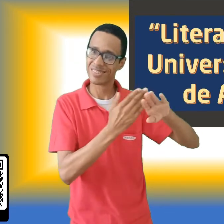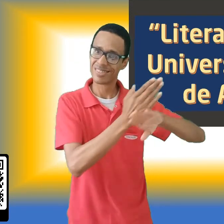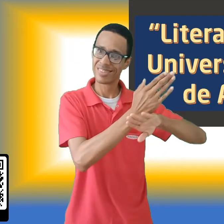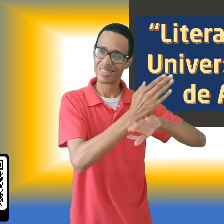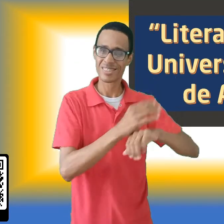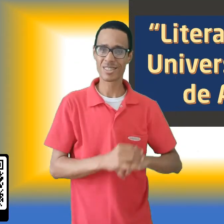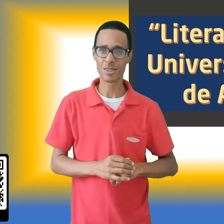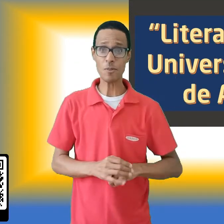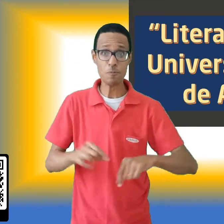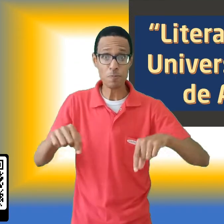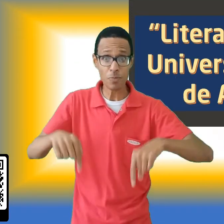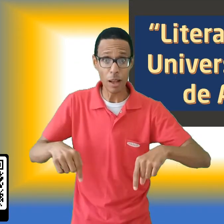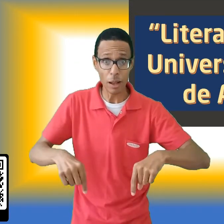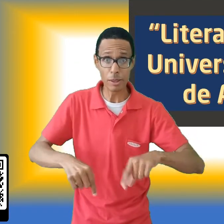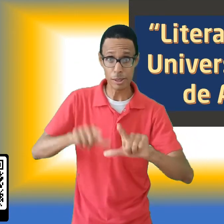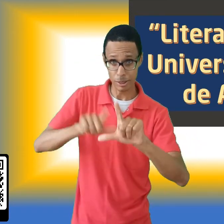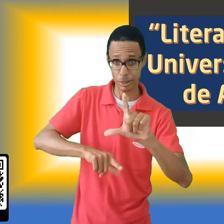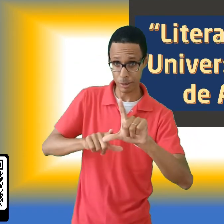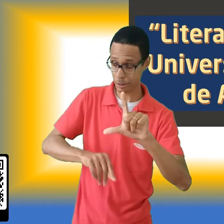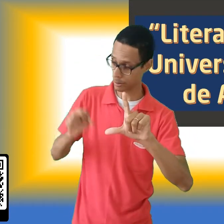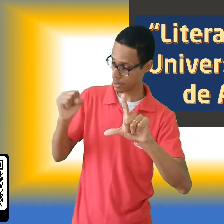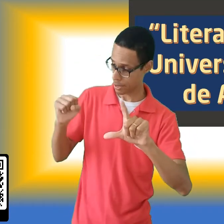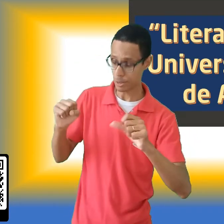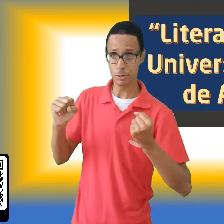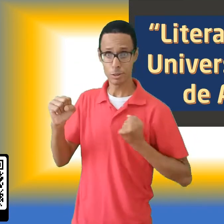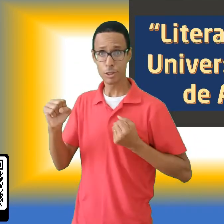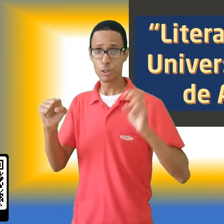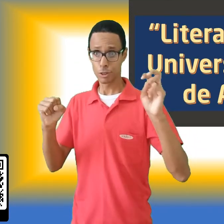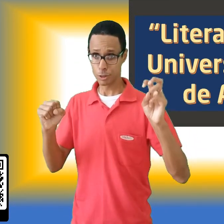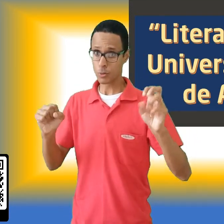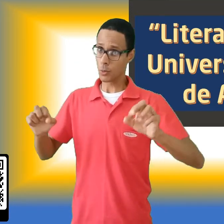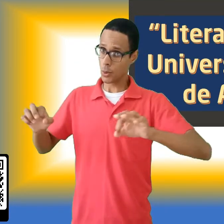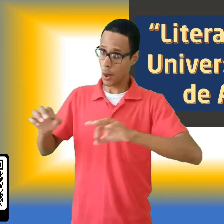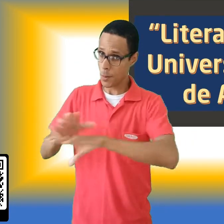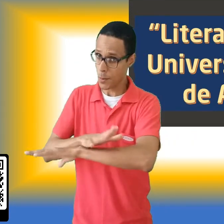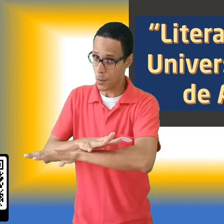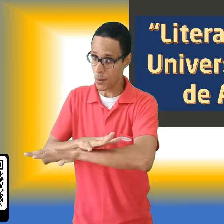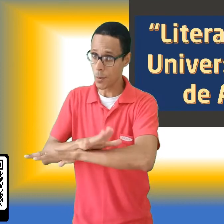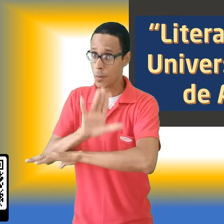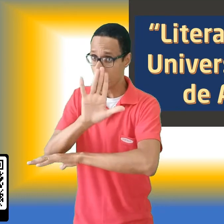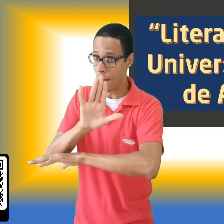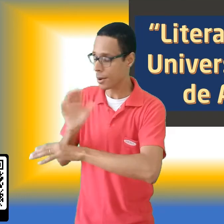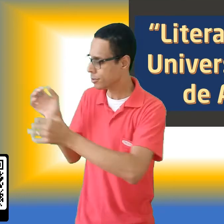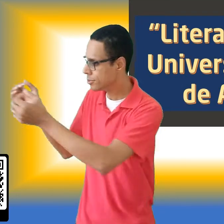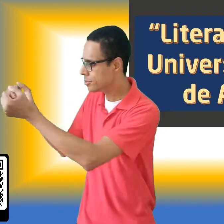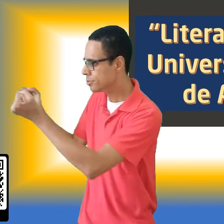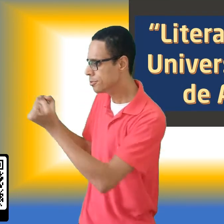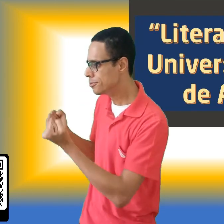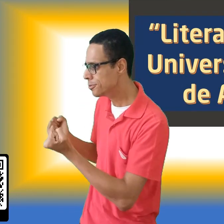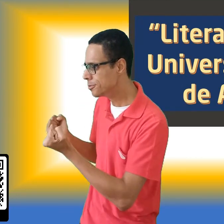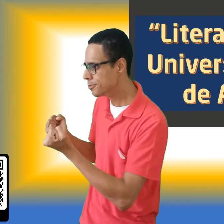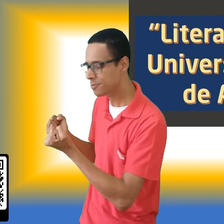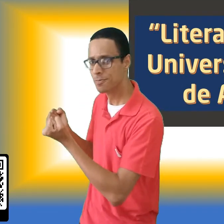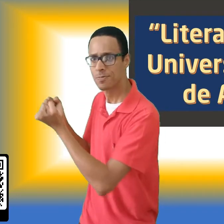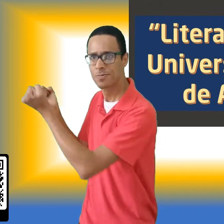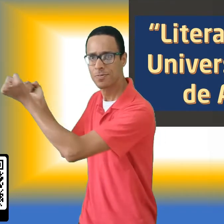Bom, chegamos ao final do bloco 5 da letra S e... Aqui no